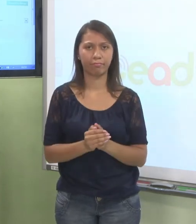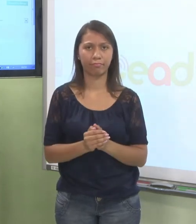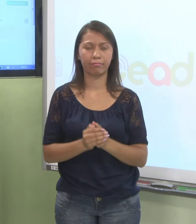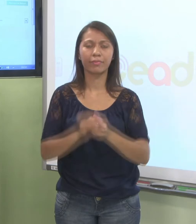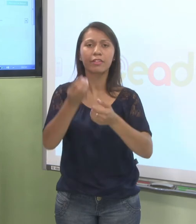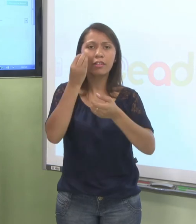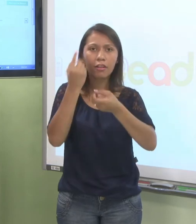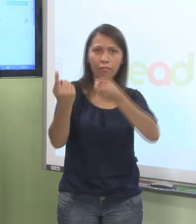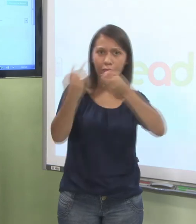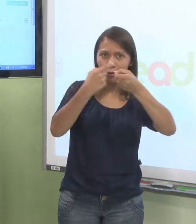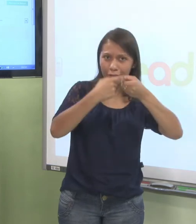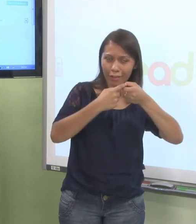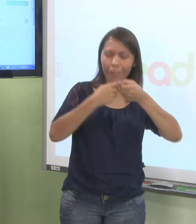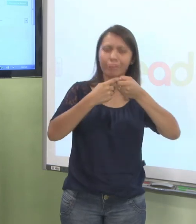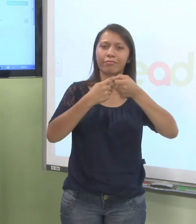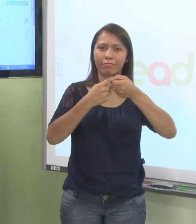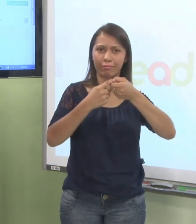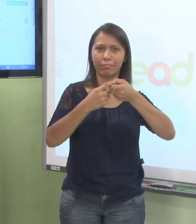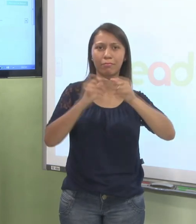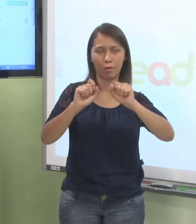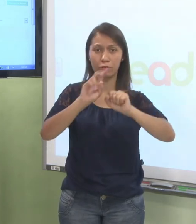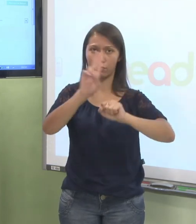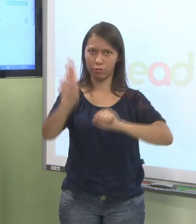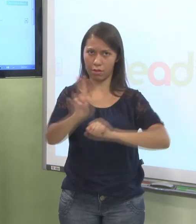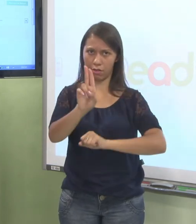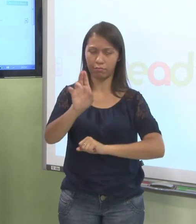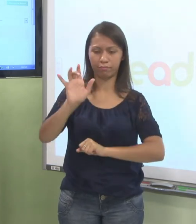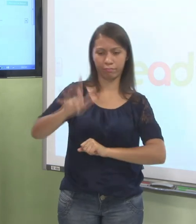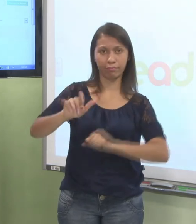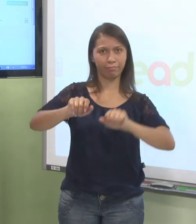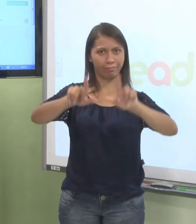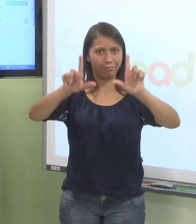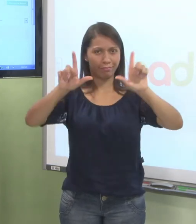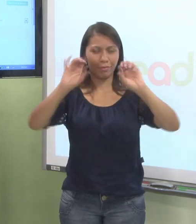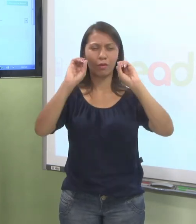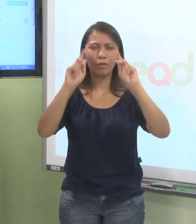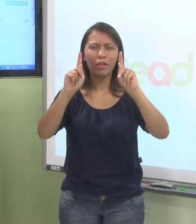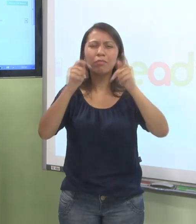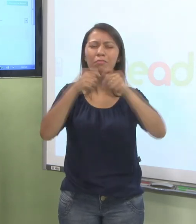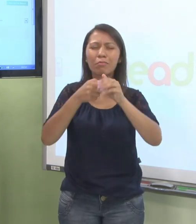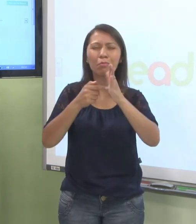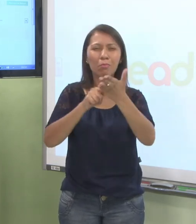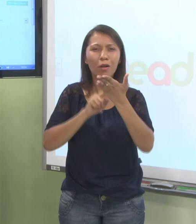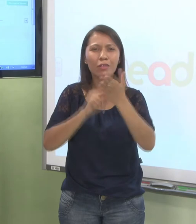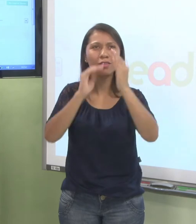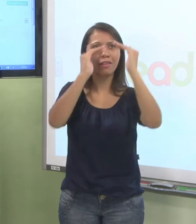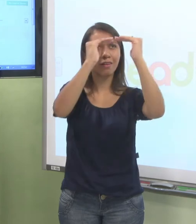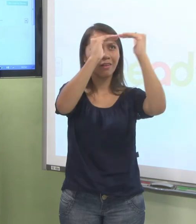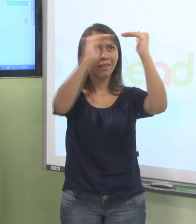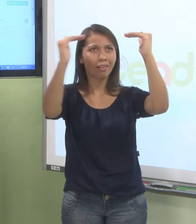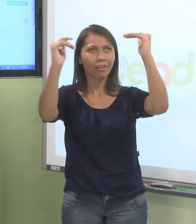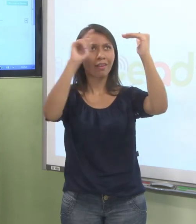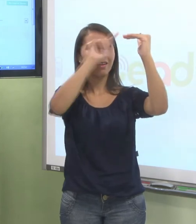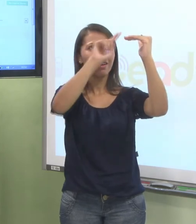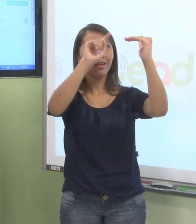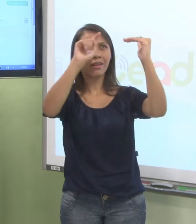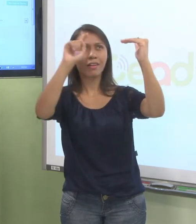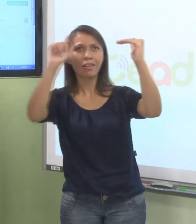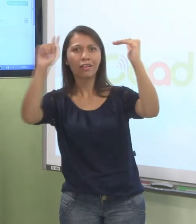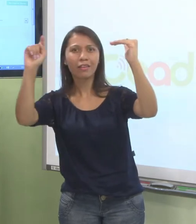de novo. Você pode usar essa guiazinha aqui, que aqui mostra todo o caminho que você percorreu já no ambiente. Então, eu vou clicar aqui em Voltando à Sala.